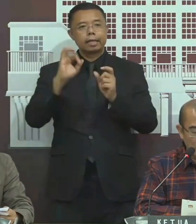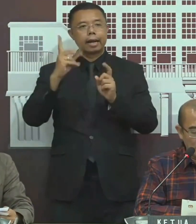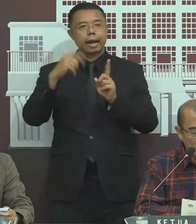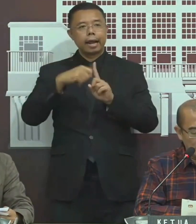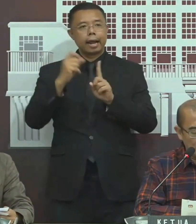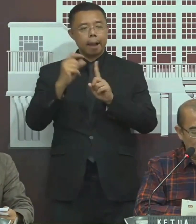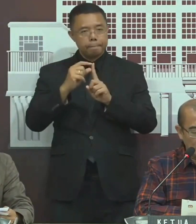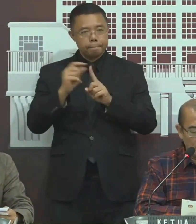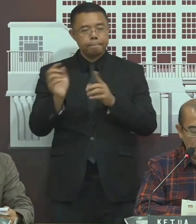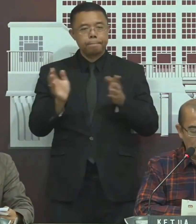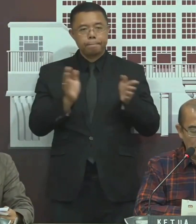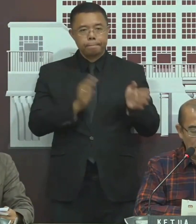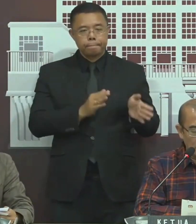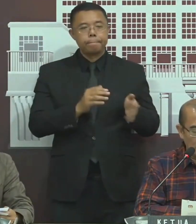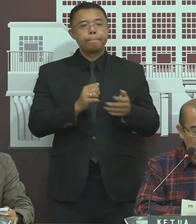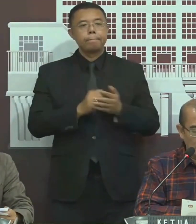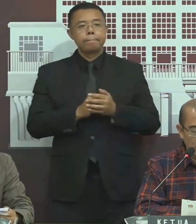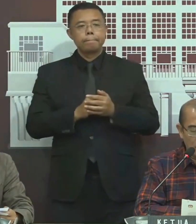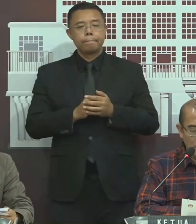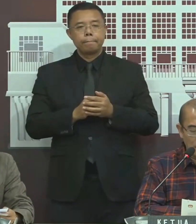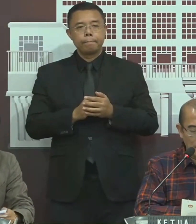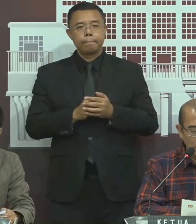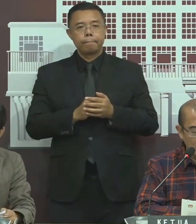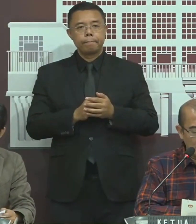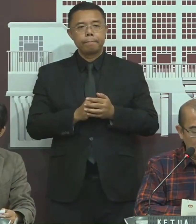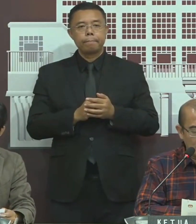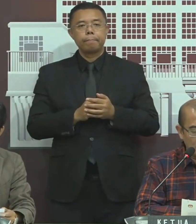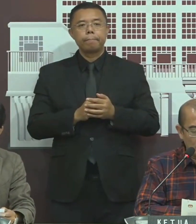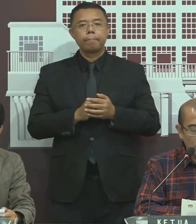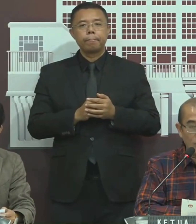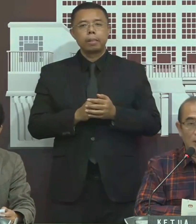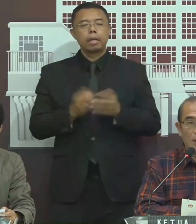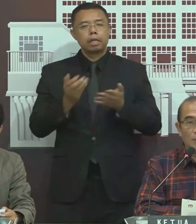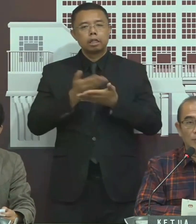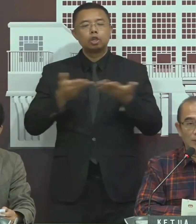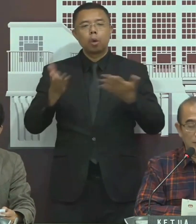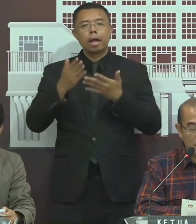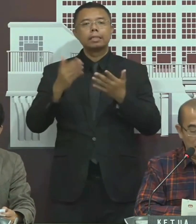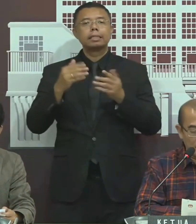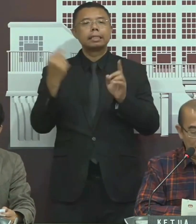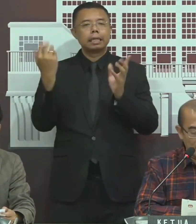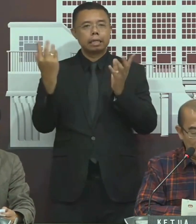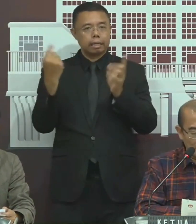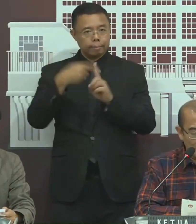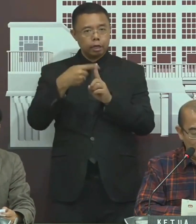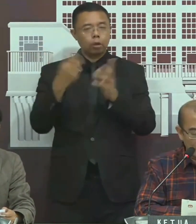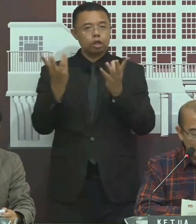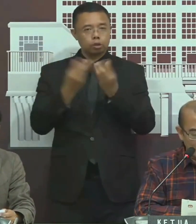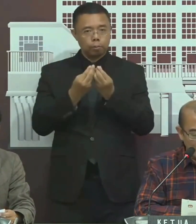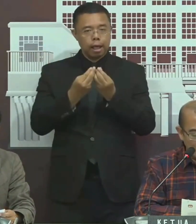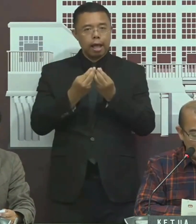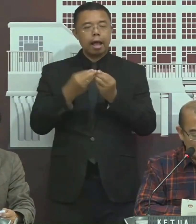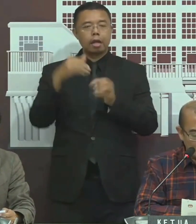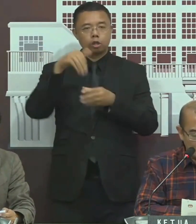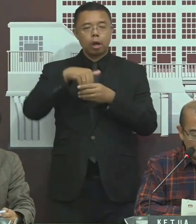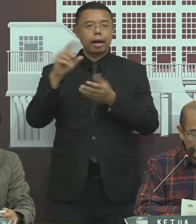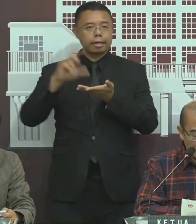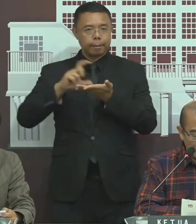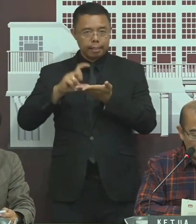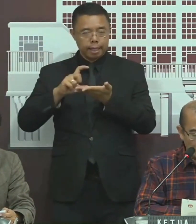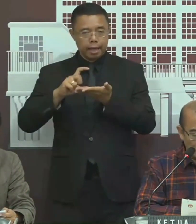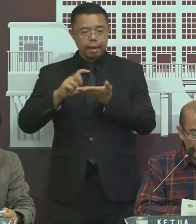Kemudian, apa namanya Situasi rekabitulasi di tingkat kejamatan Dan